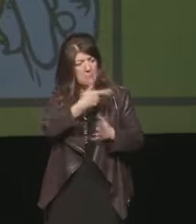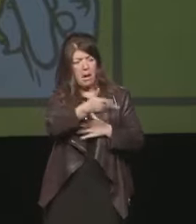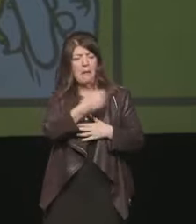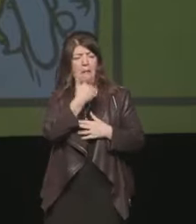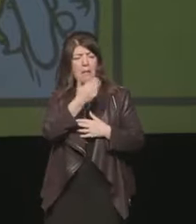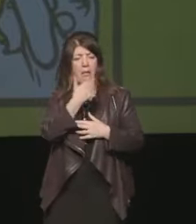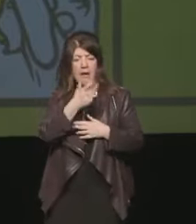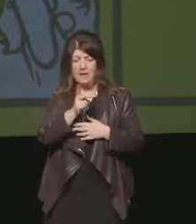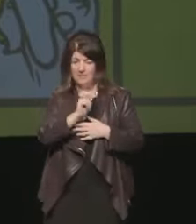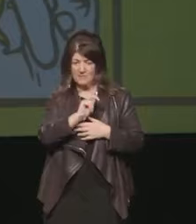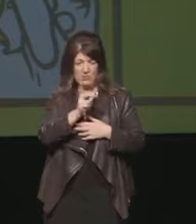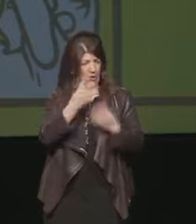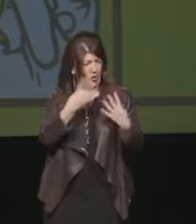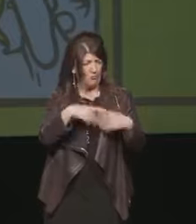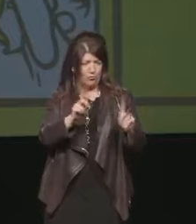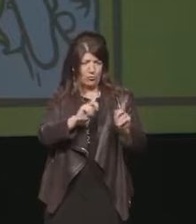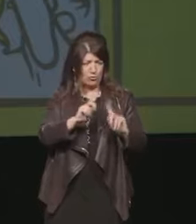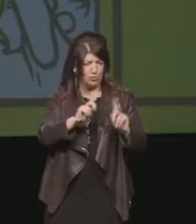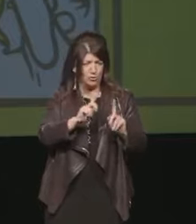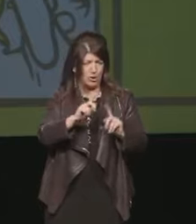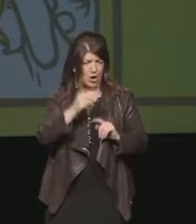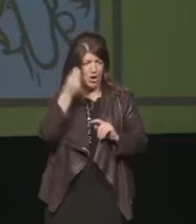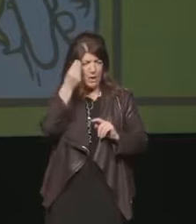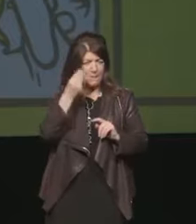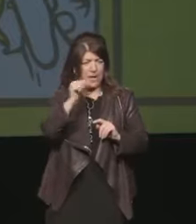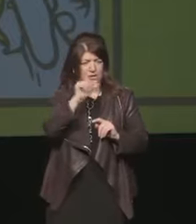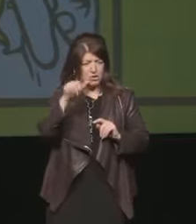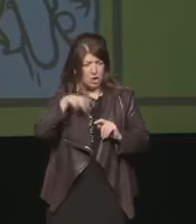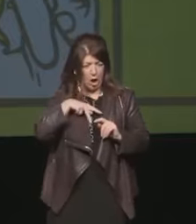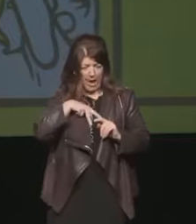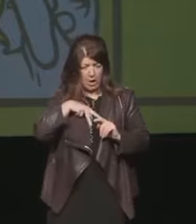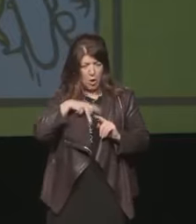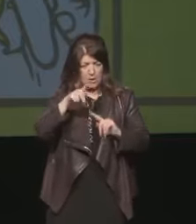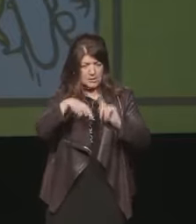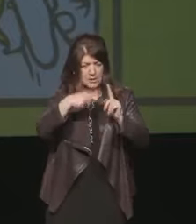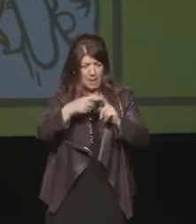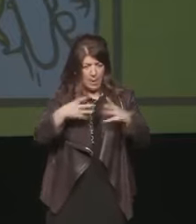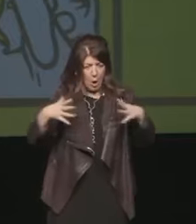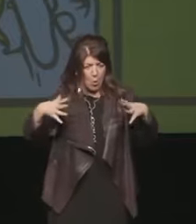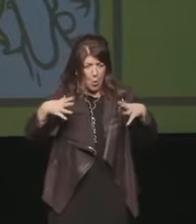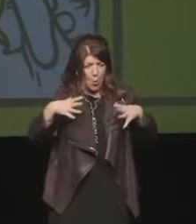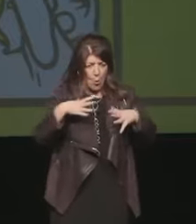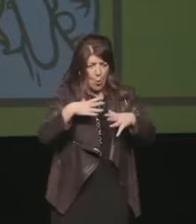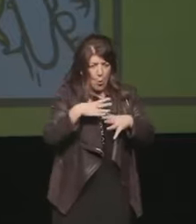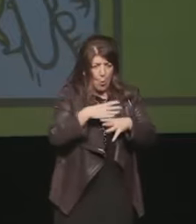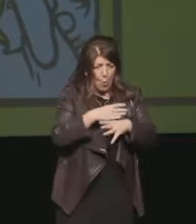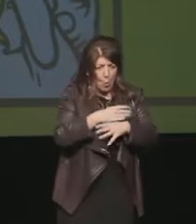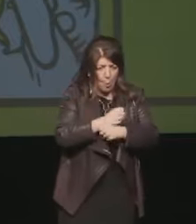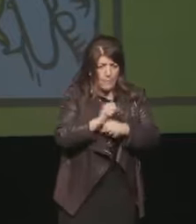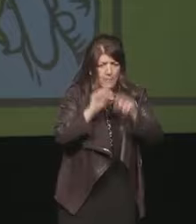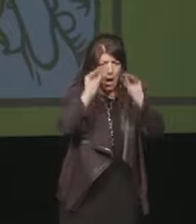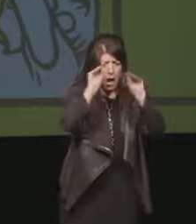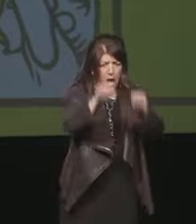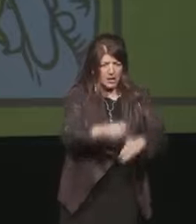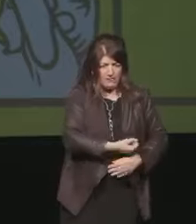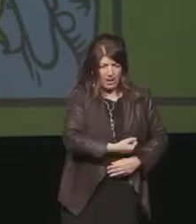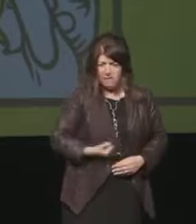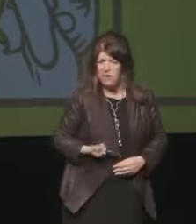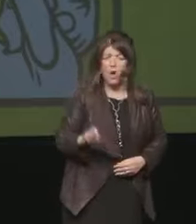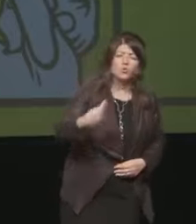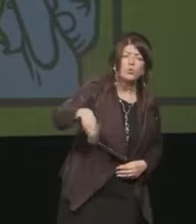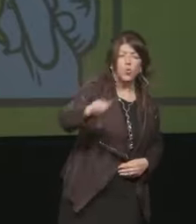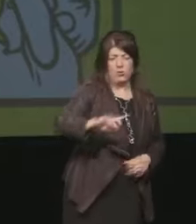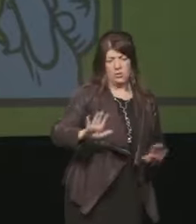e quindi come dire la vostra per quanto mi riguarda come dire che vengo da un mondo io